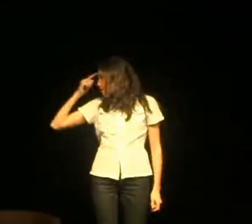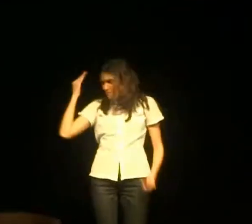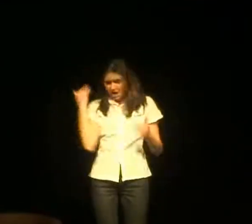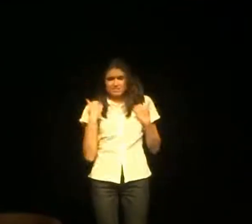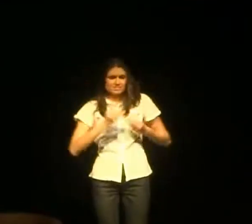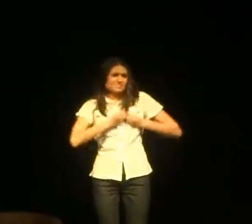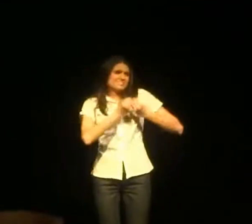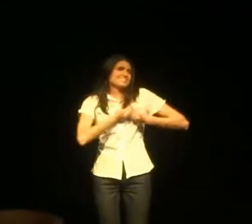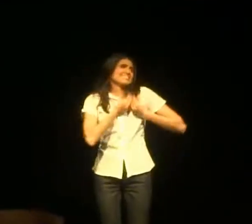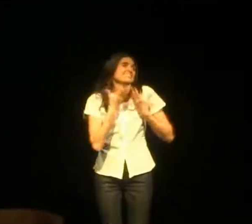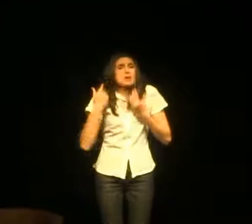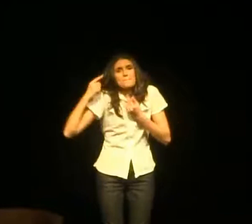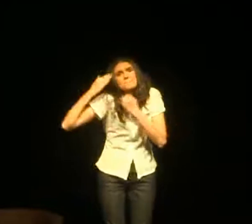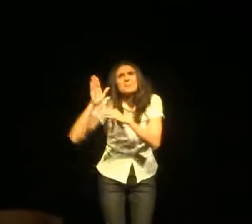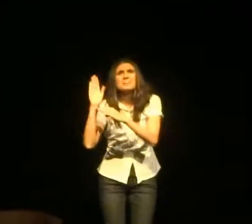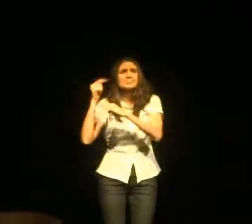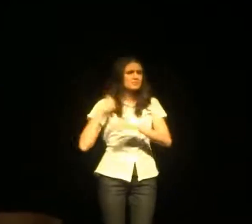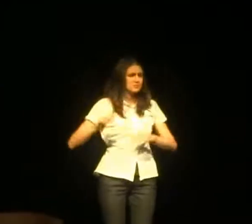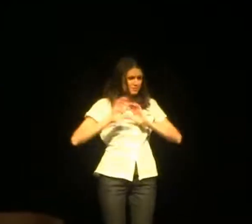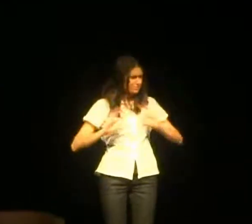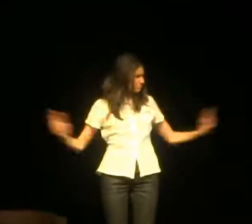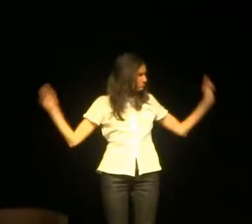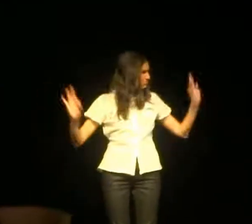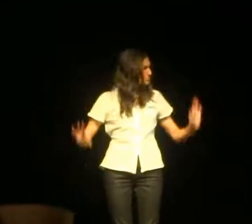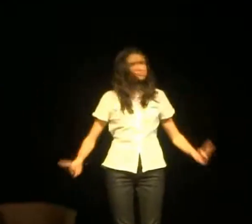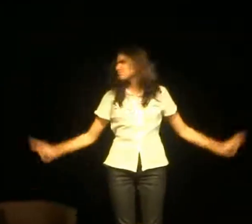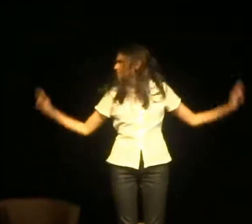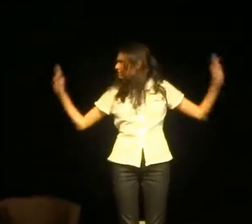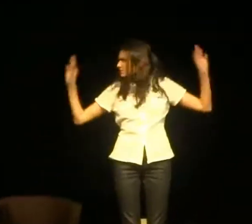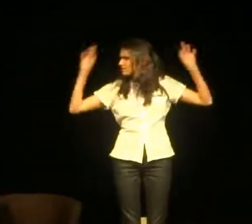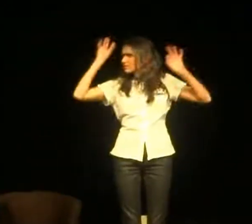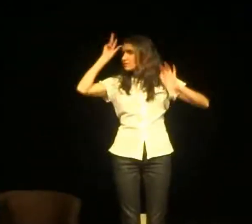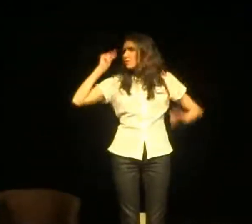'amour Mais tu ne vois personne qui saurait lire en toi